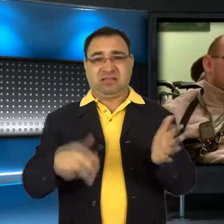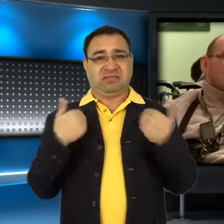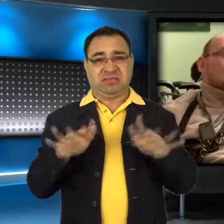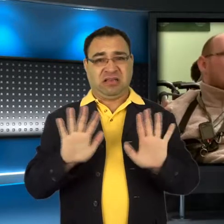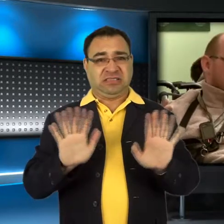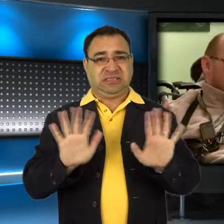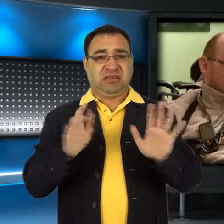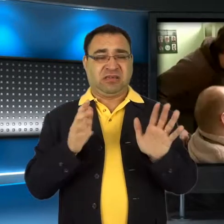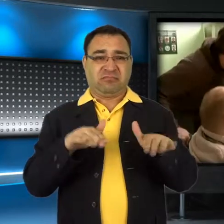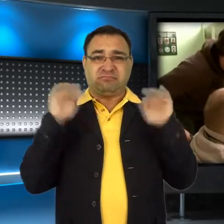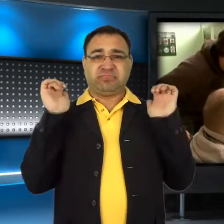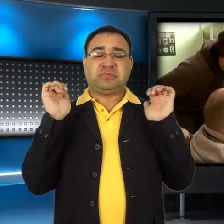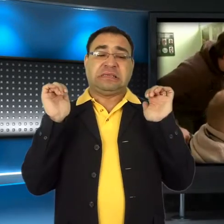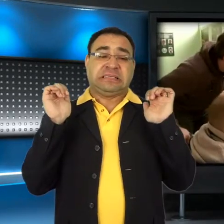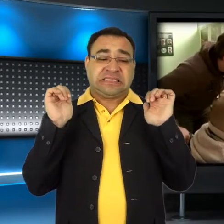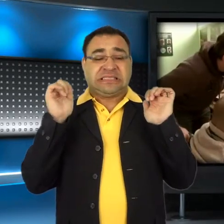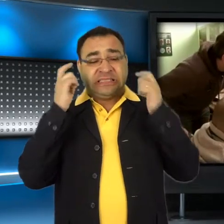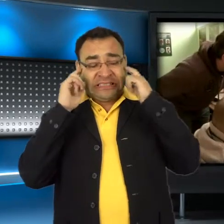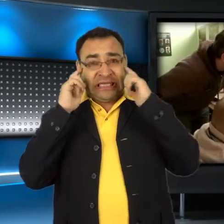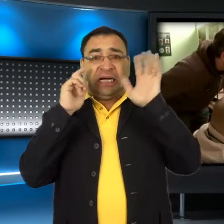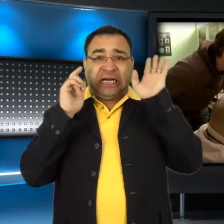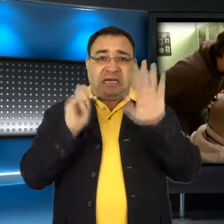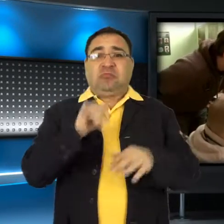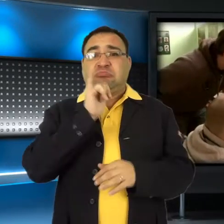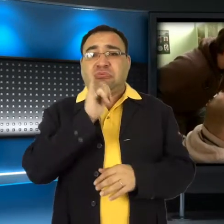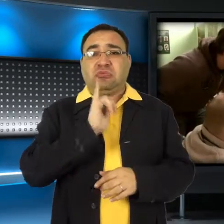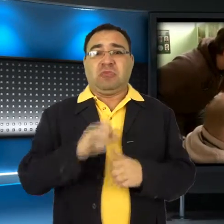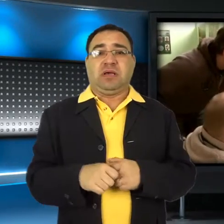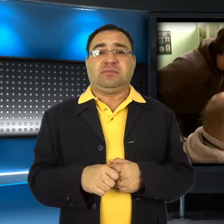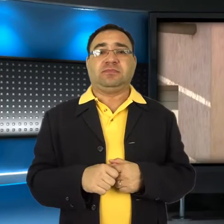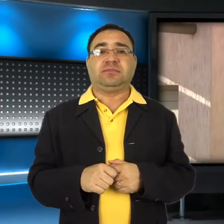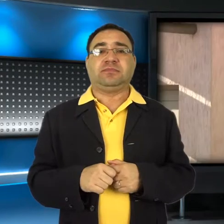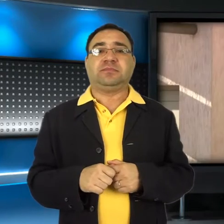Chciałem zrezygnować, ale mówię, no dobra, spróbuję.